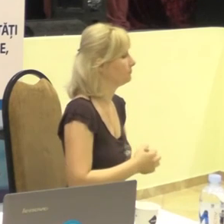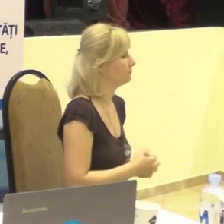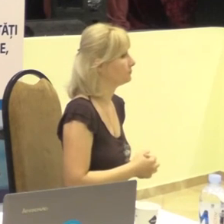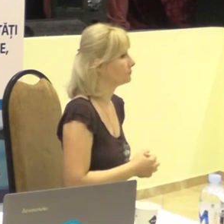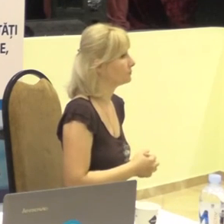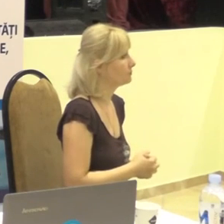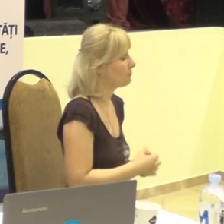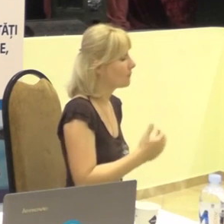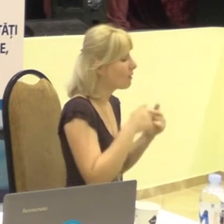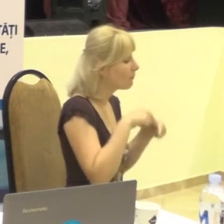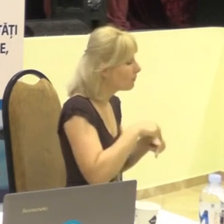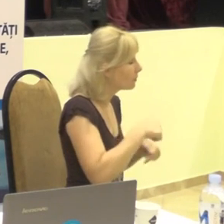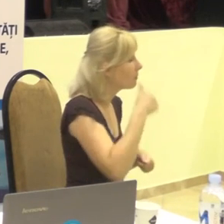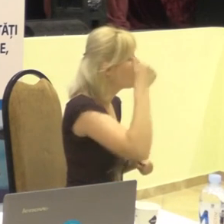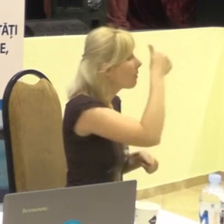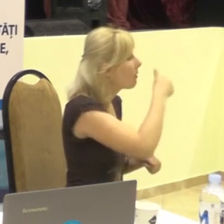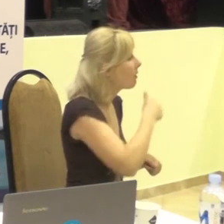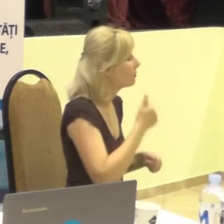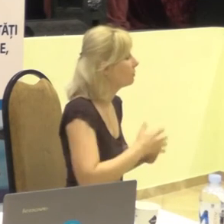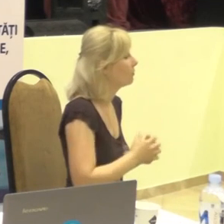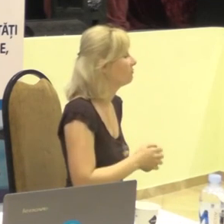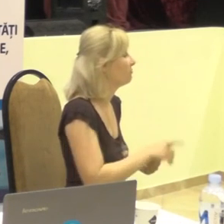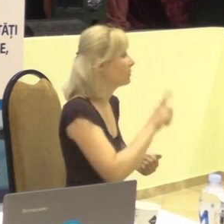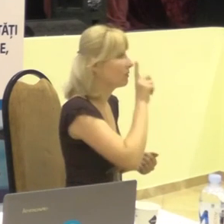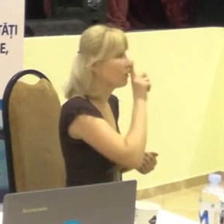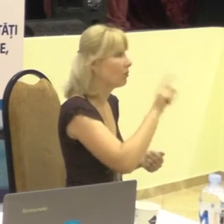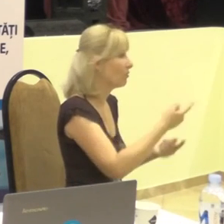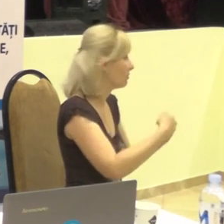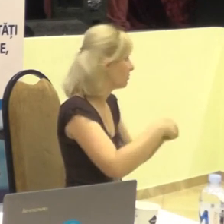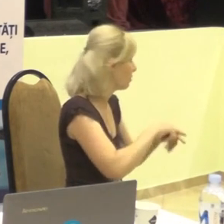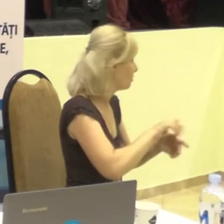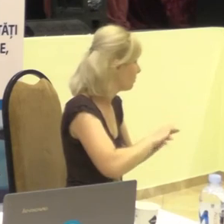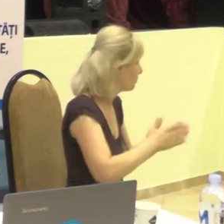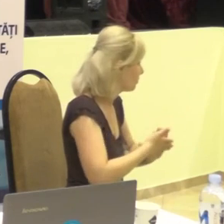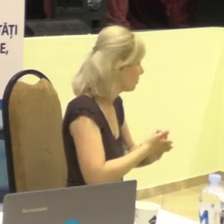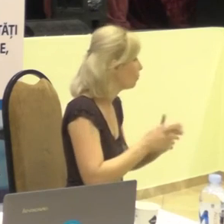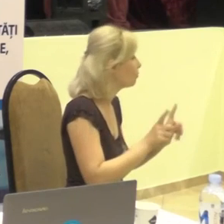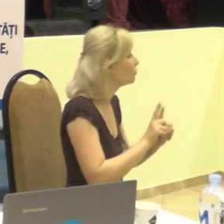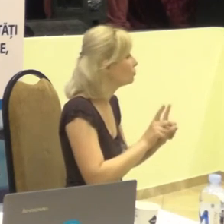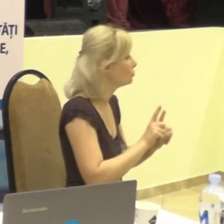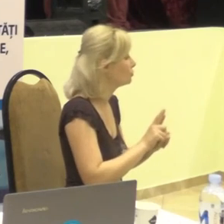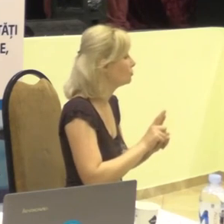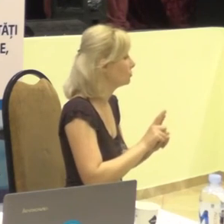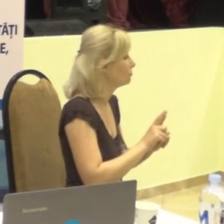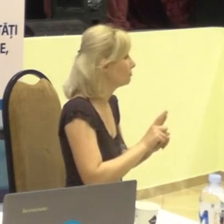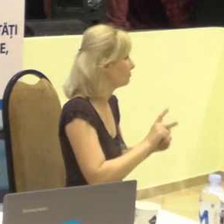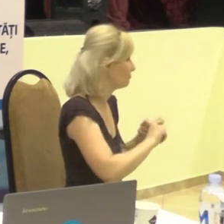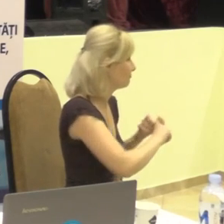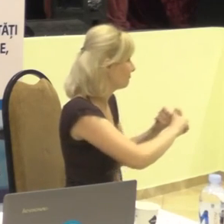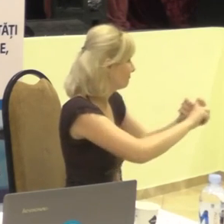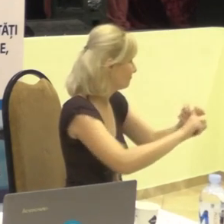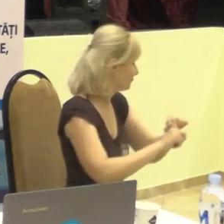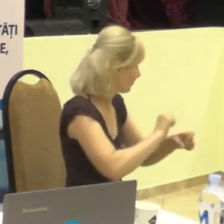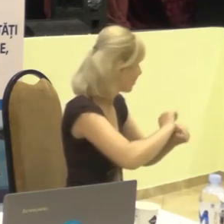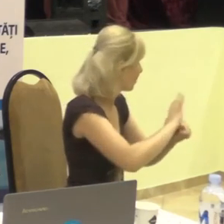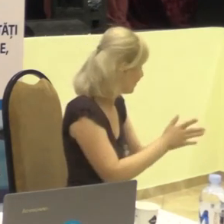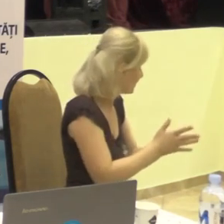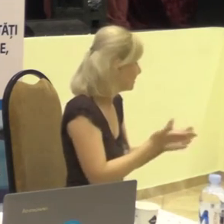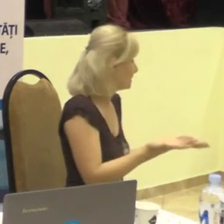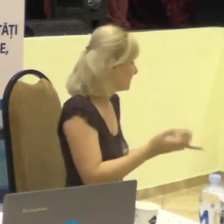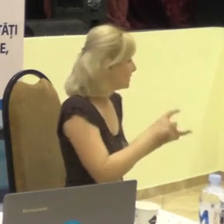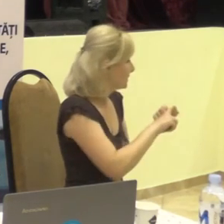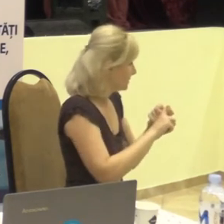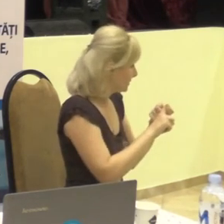În acest an nu va fi o astfel de situație, ținând cont și de situația epidemiologică, va zică,